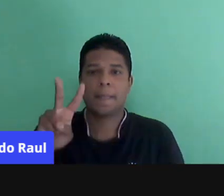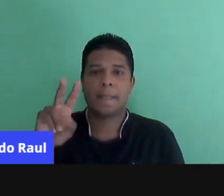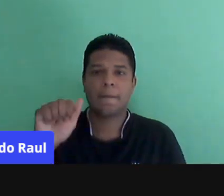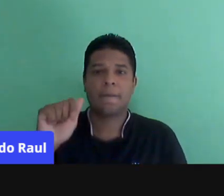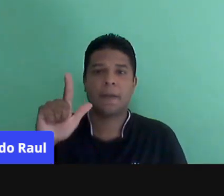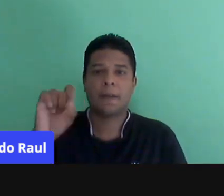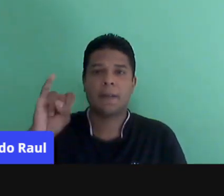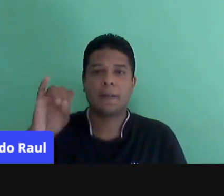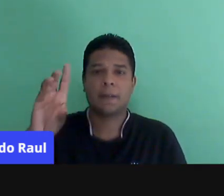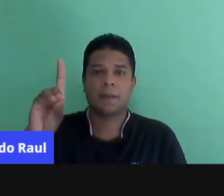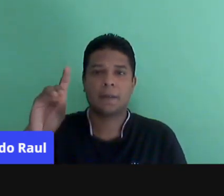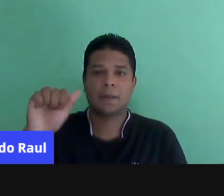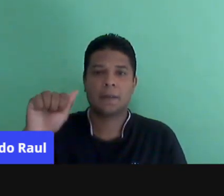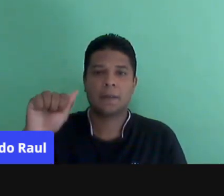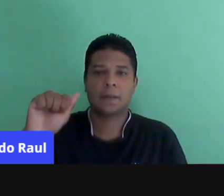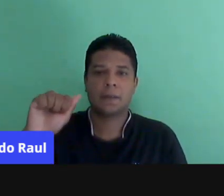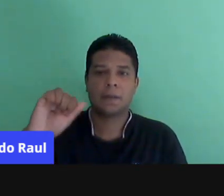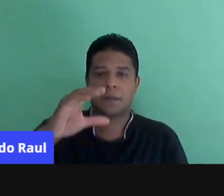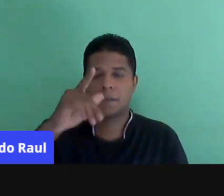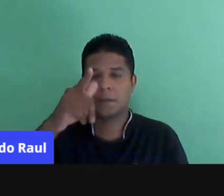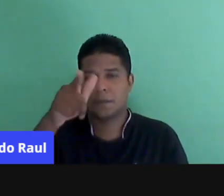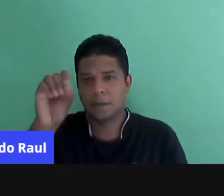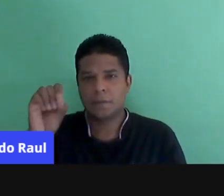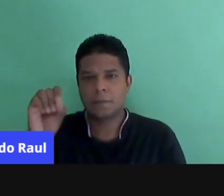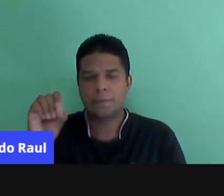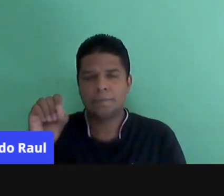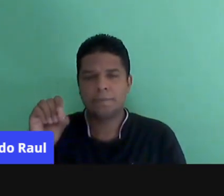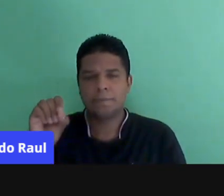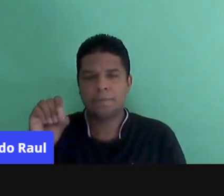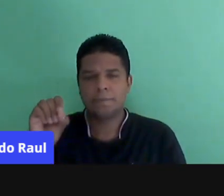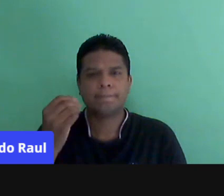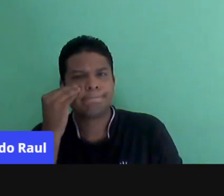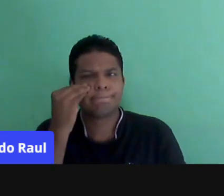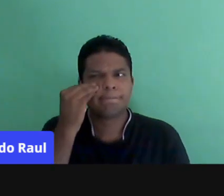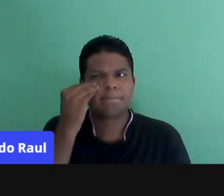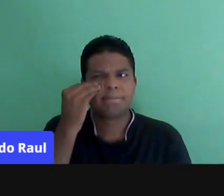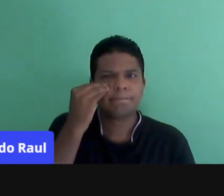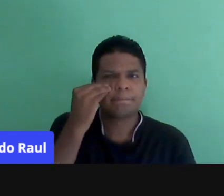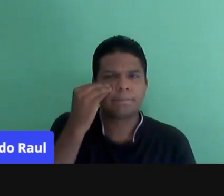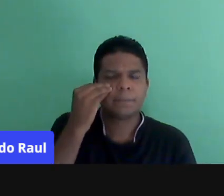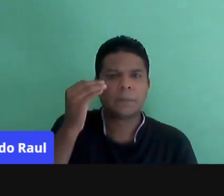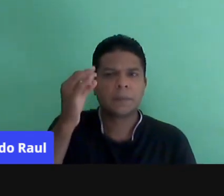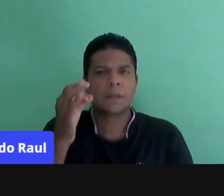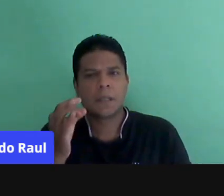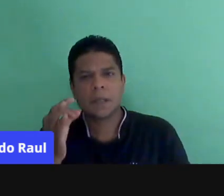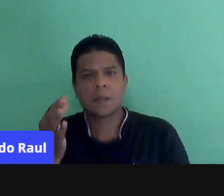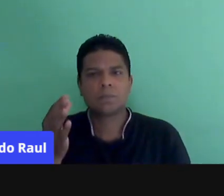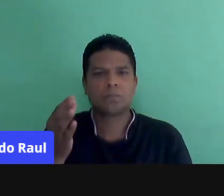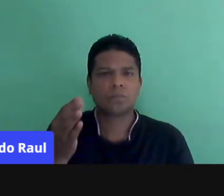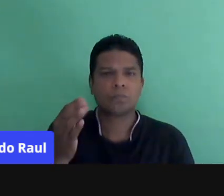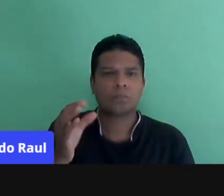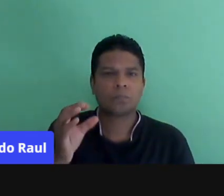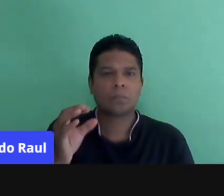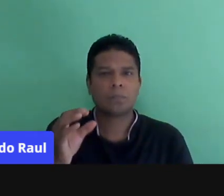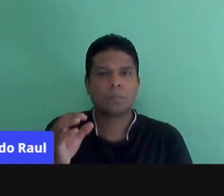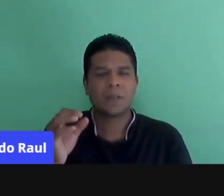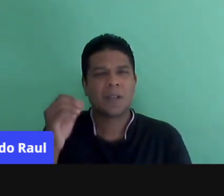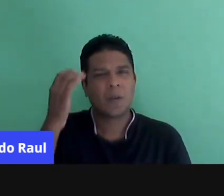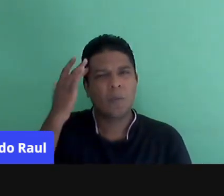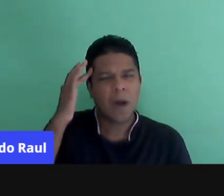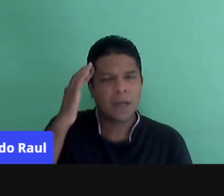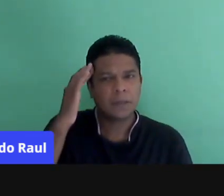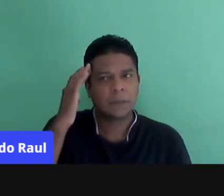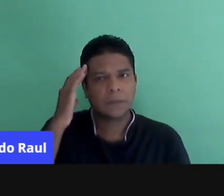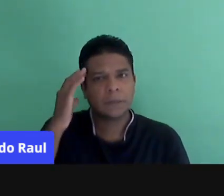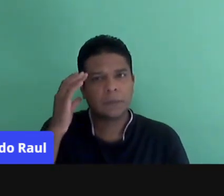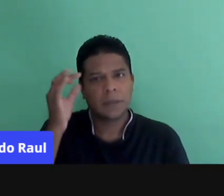Na fase de validação, é onde o aluno vai testar essas hipóteses. Dá certo? Não dá. Não deu por quê? Ah, eu acho que tá certo.